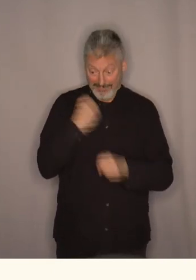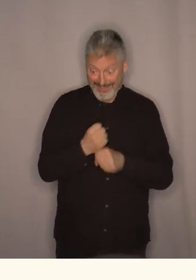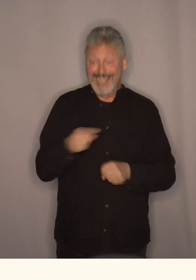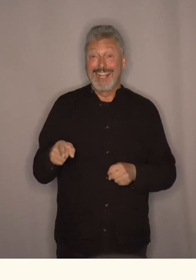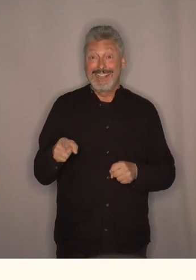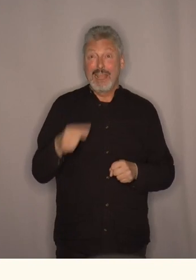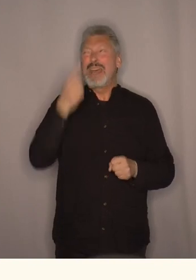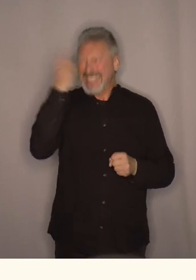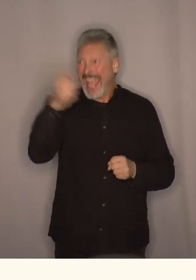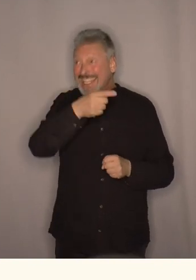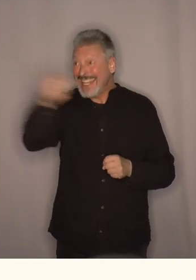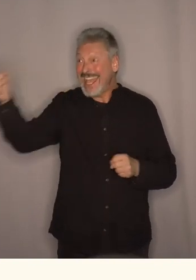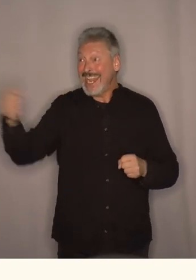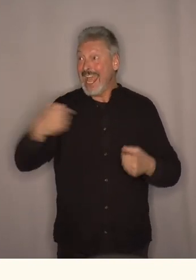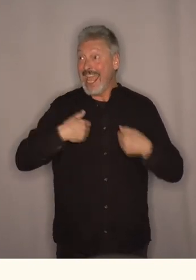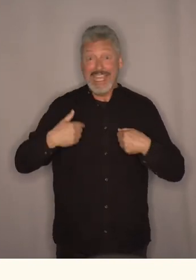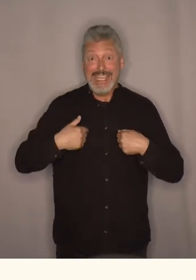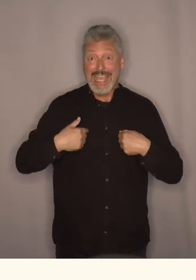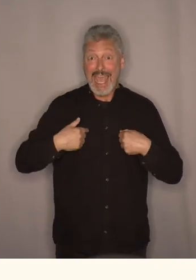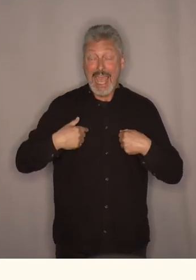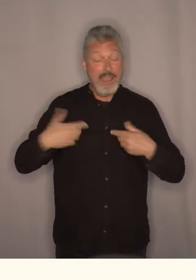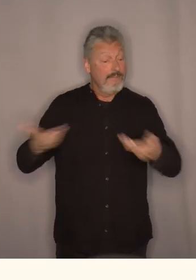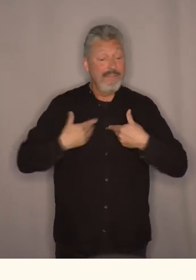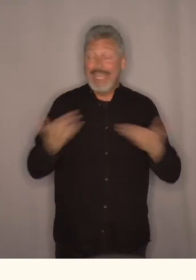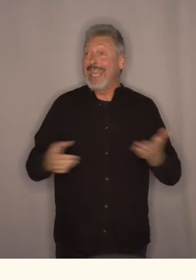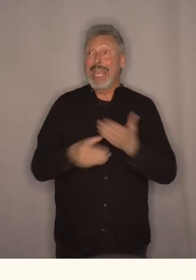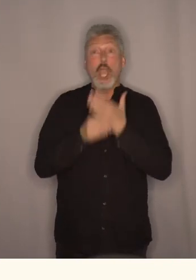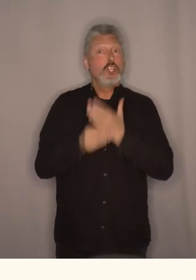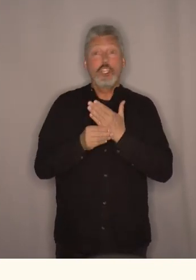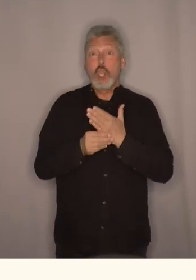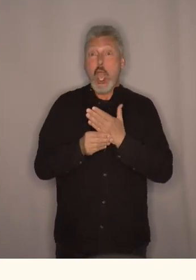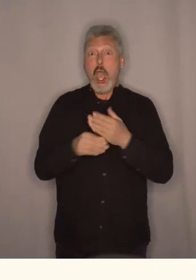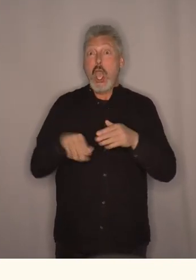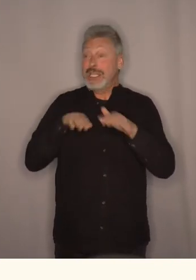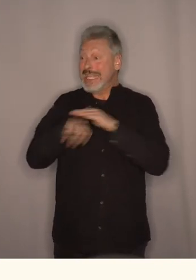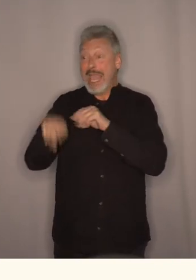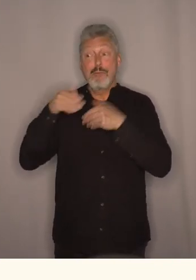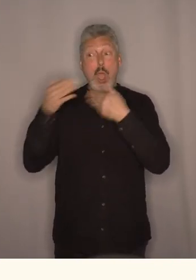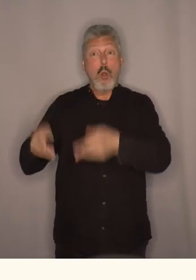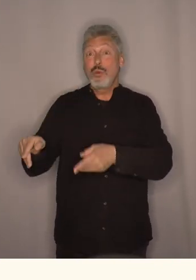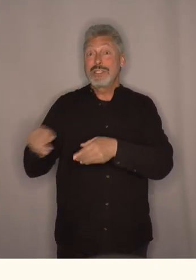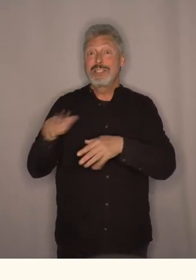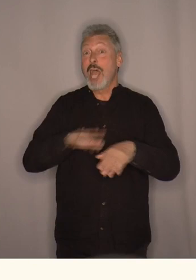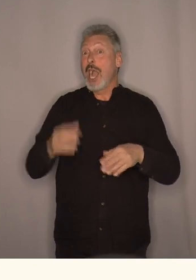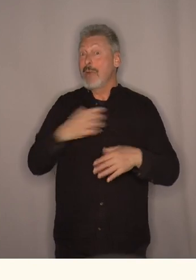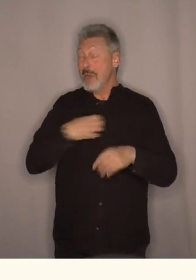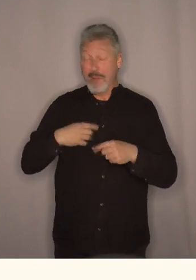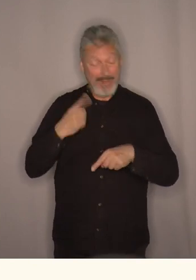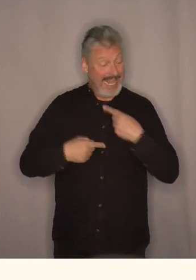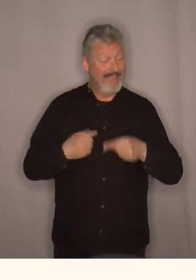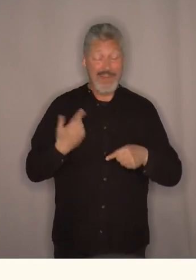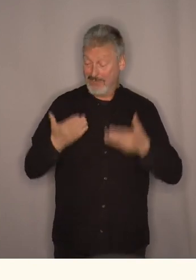Og tenk på det dere jeg fikk faktisk ikke noe kjøtt hjemme hos min dagmama men det går helt fint med meg likevel.